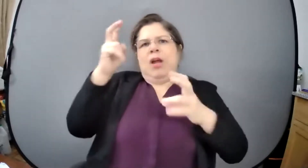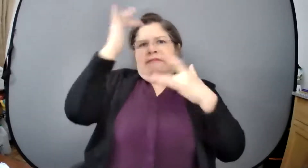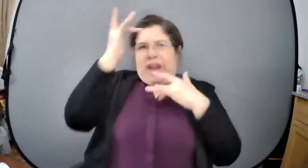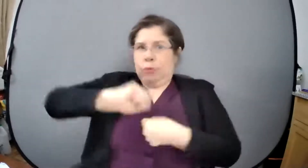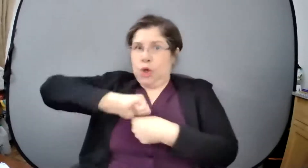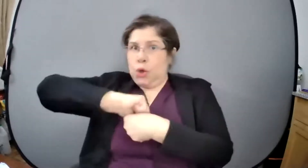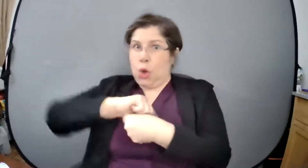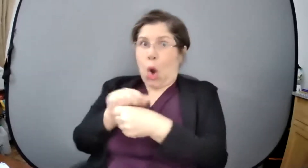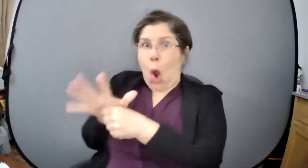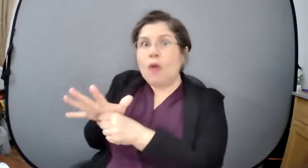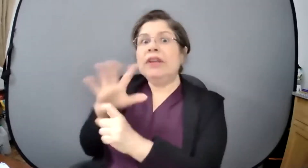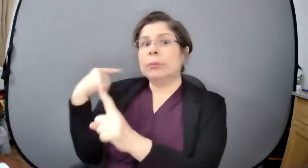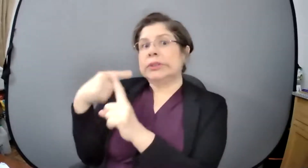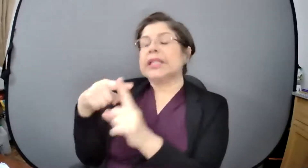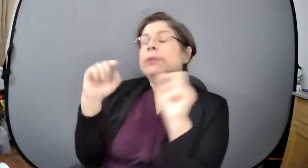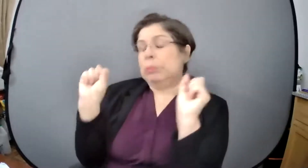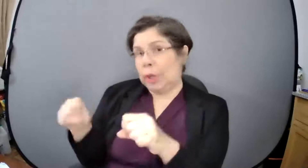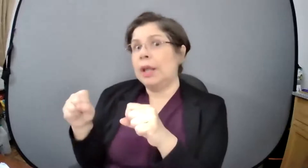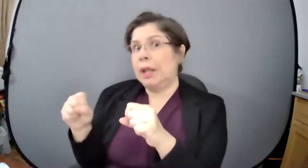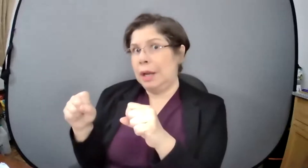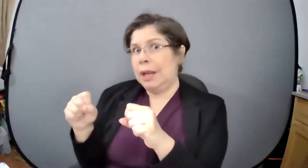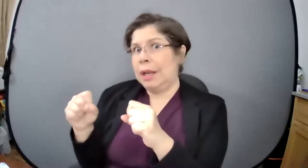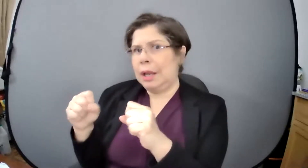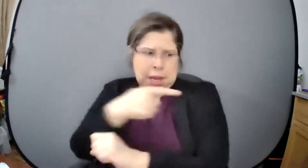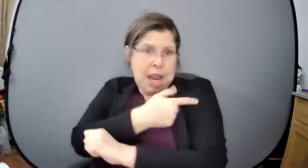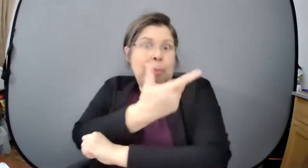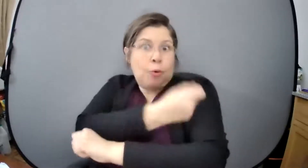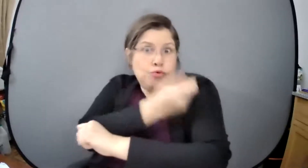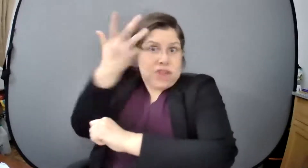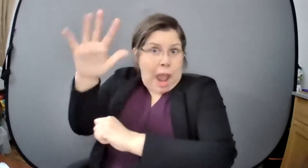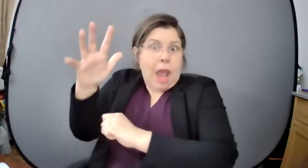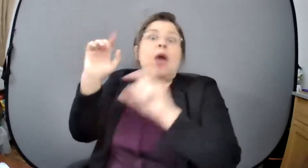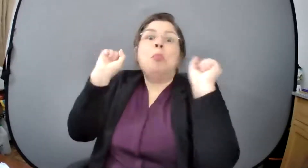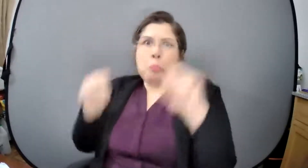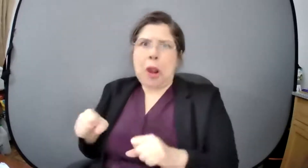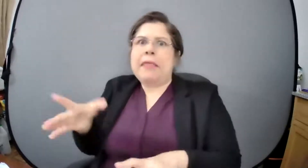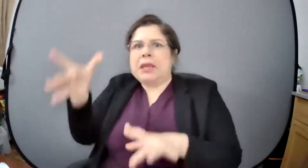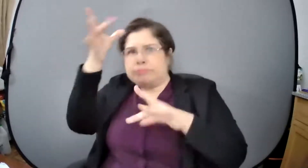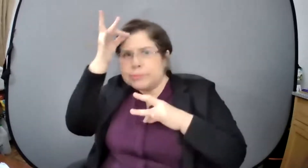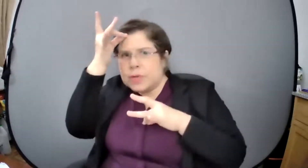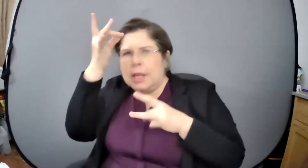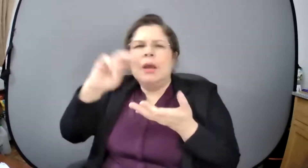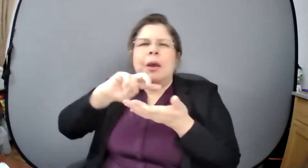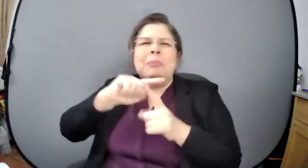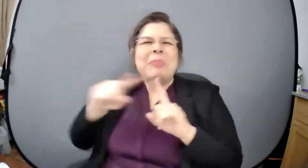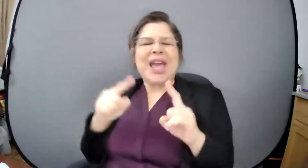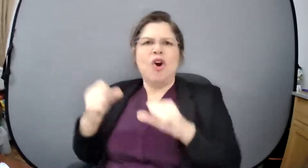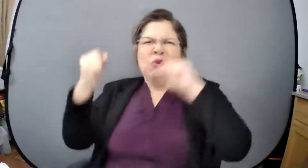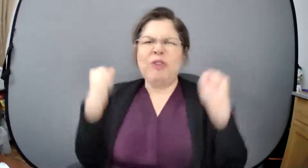Pero sí te puede dar, así que por eso tenemos que seguir en esta batalla de educar,